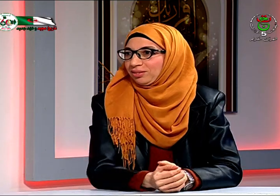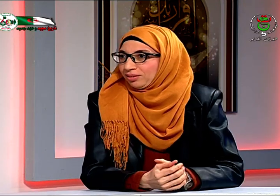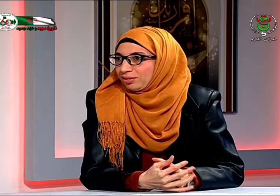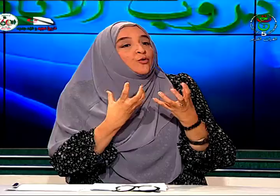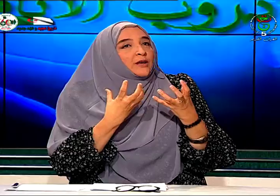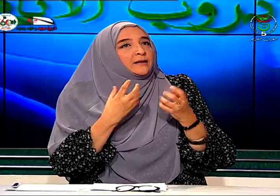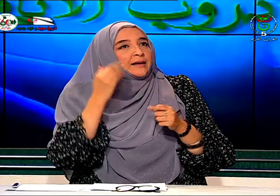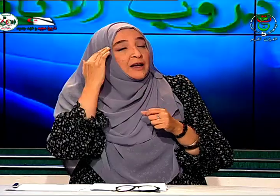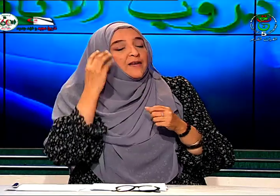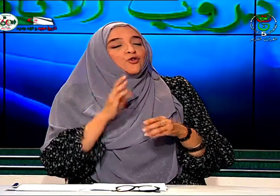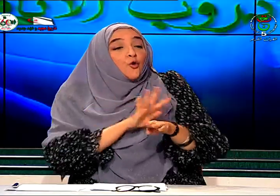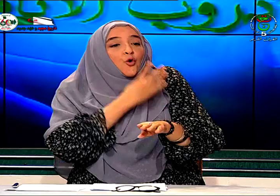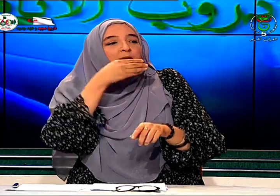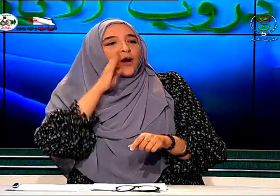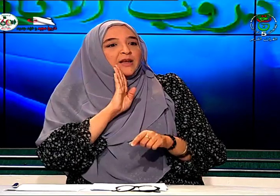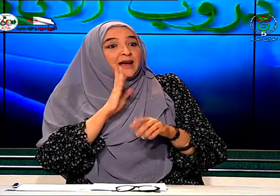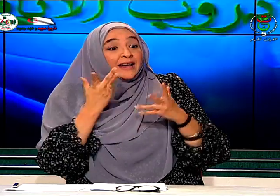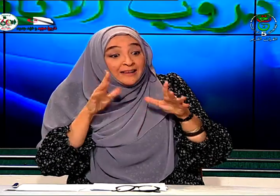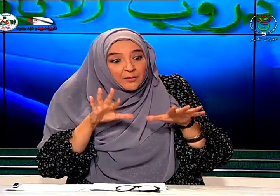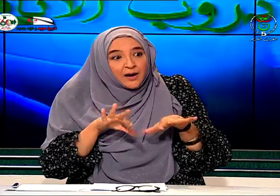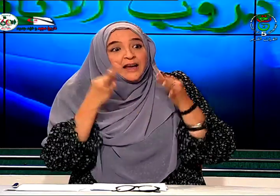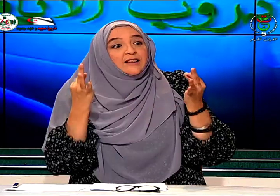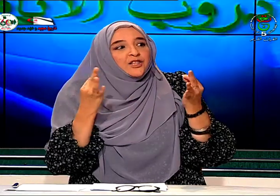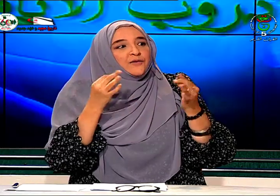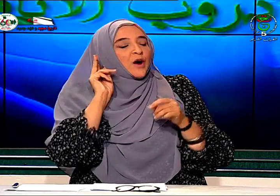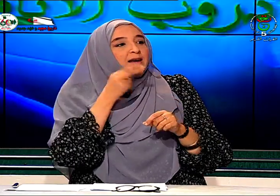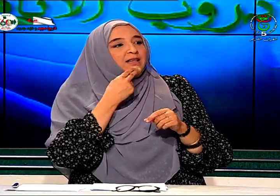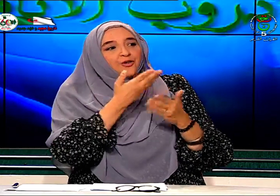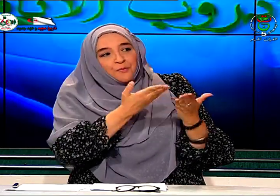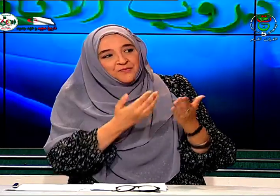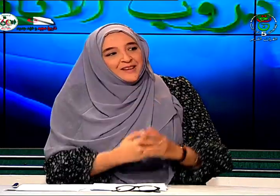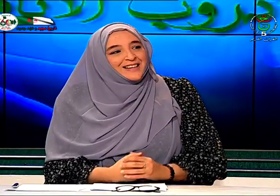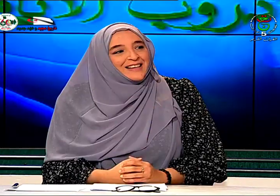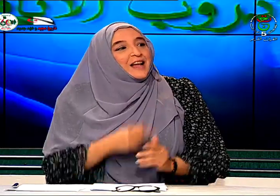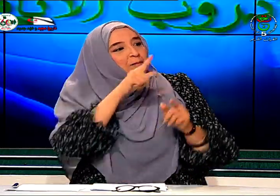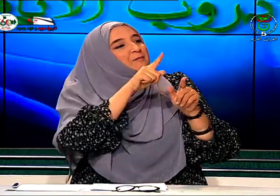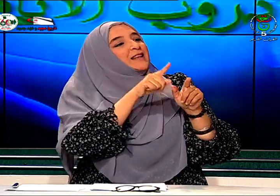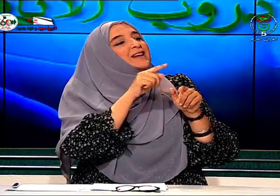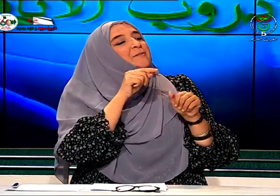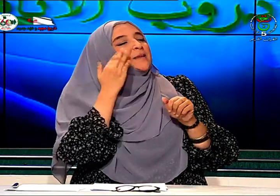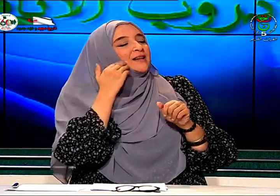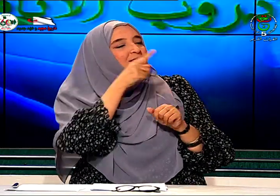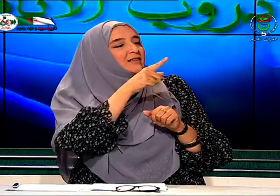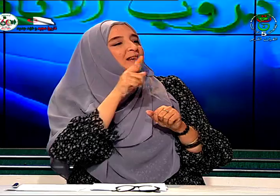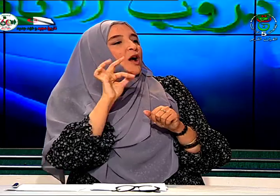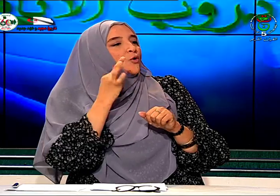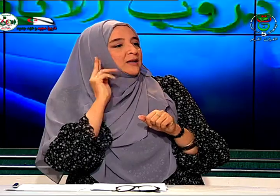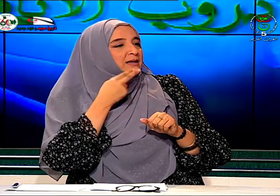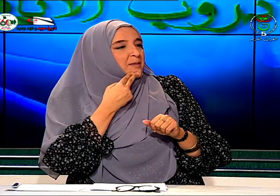أريد أن أعرف الشعور الأولياء عندما اكتشفوا أنك صم مثلا أنت أخوك أصم